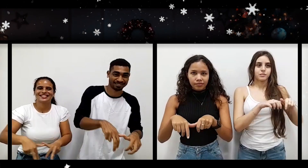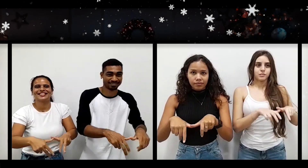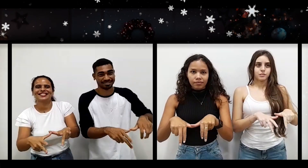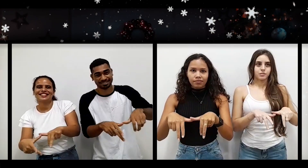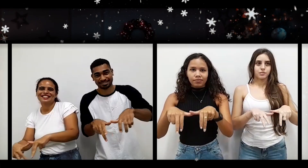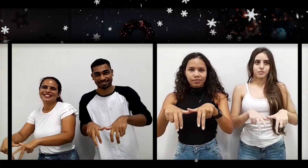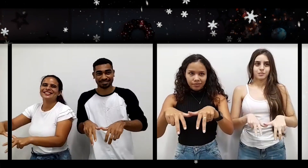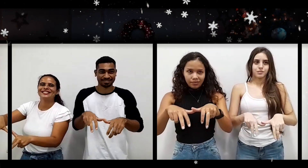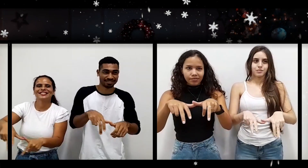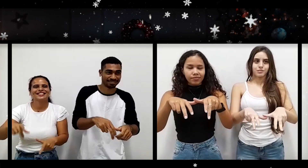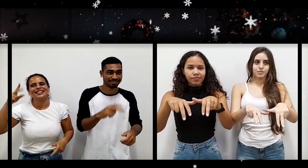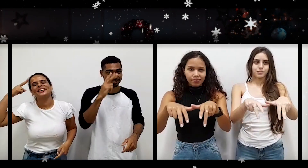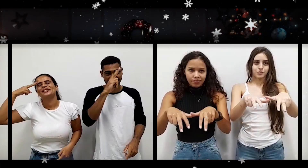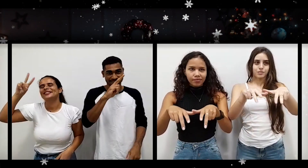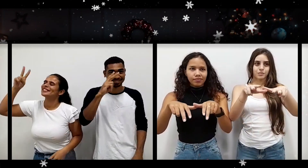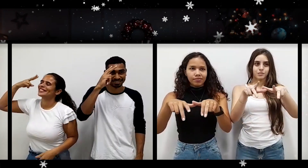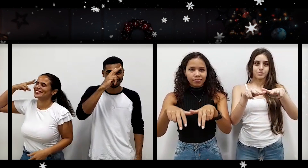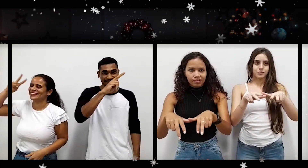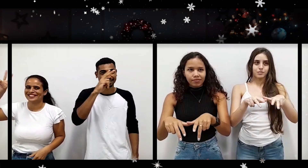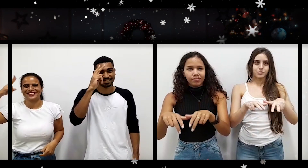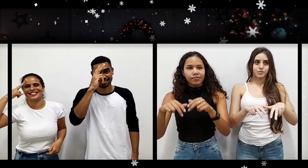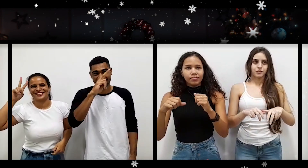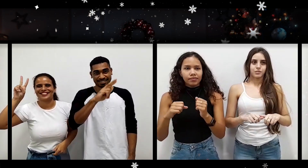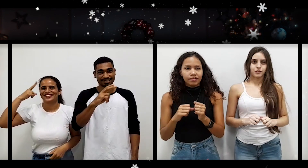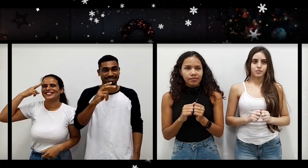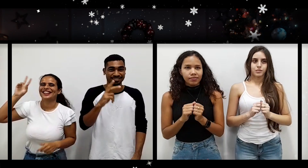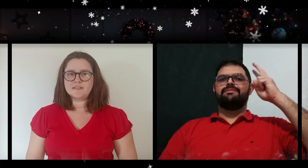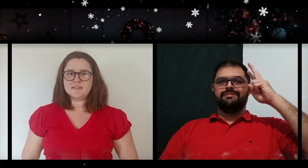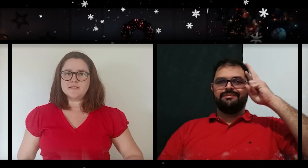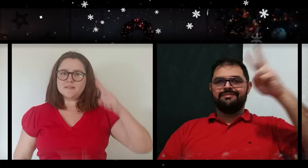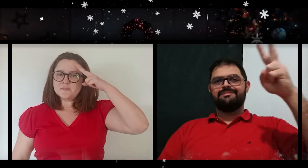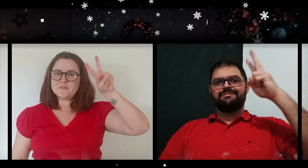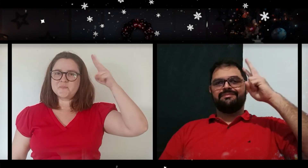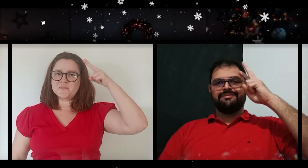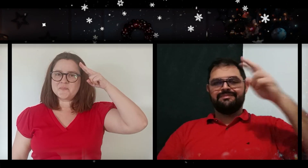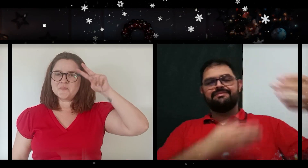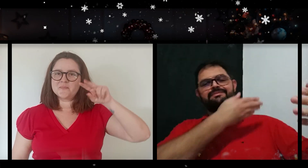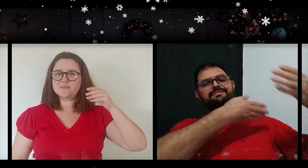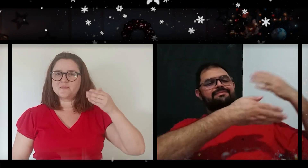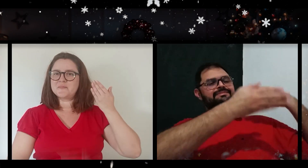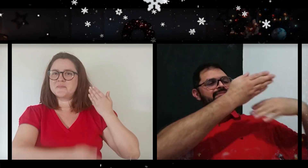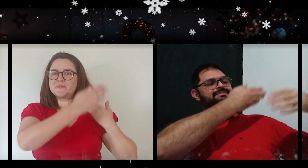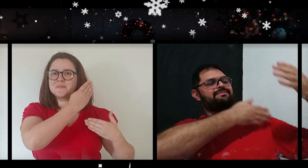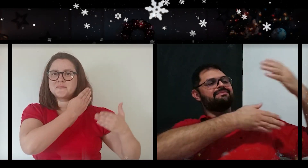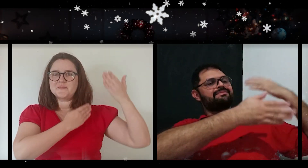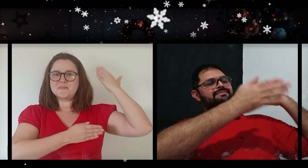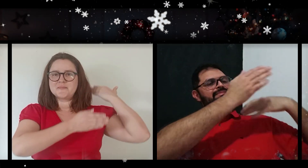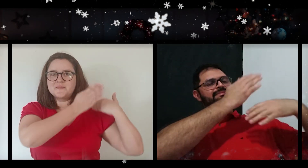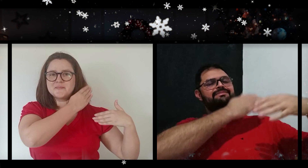nossos passos pelo chão vão ficar Mas caso que se foi,